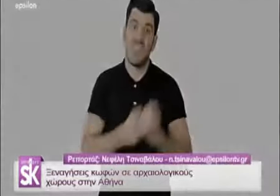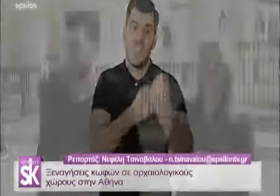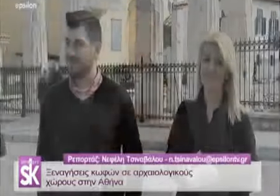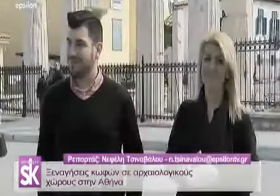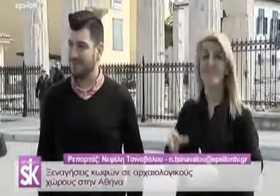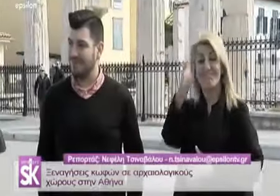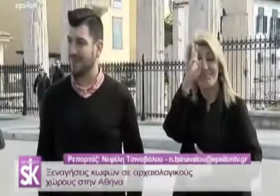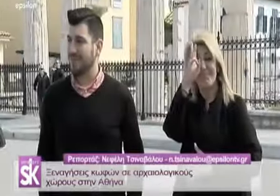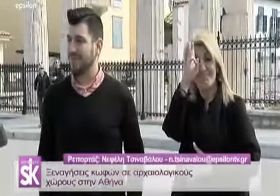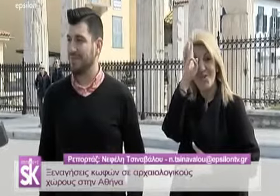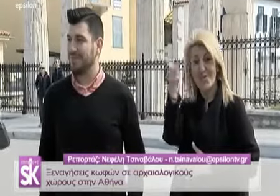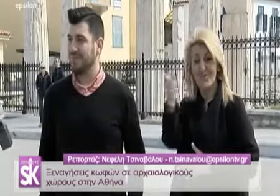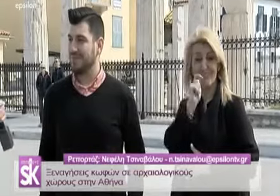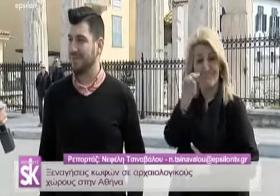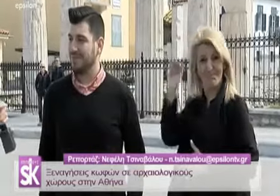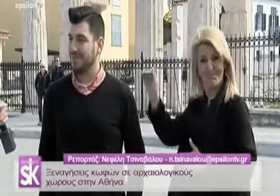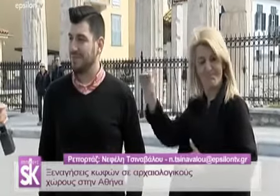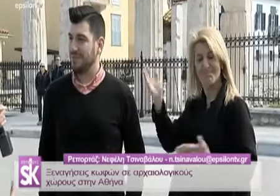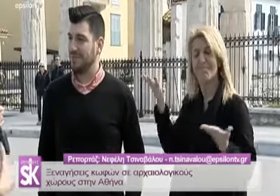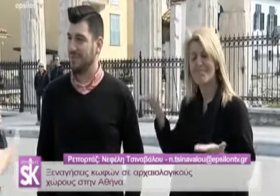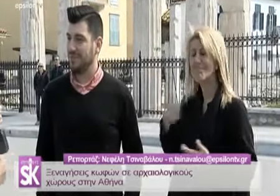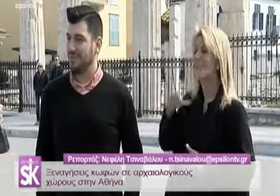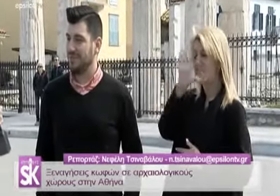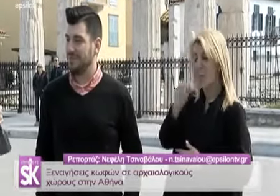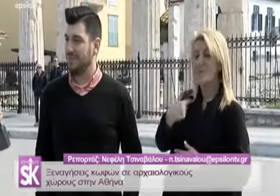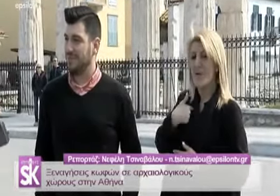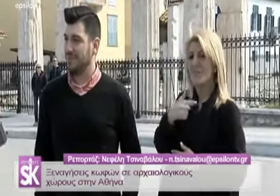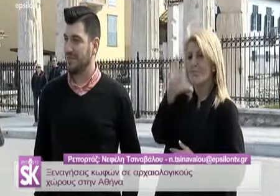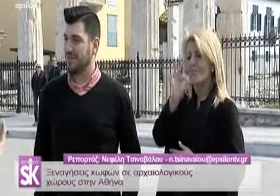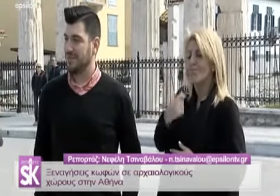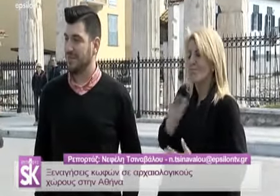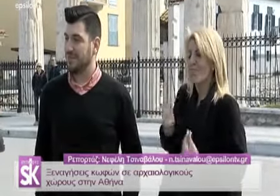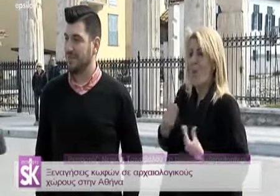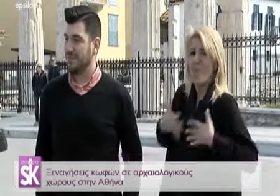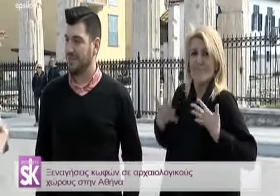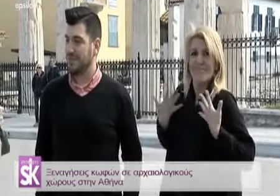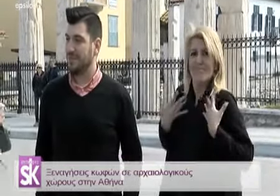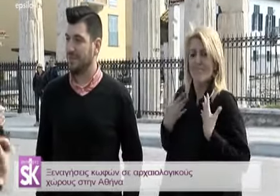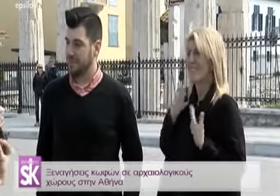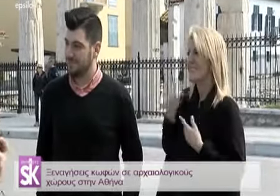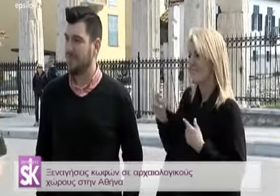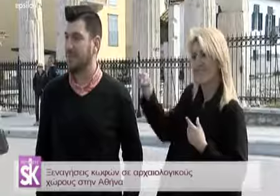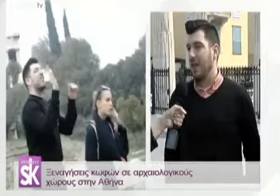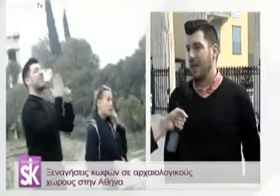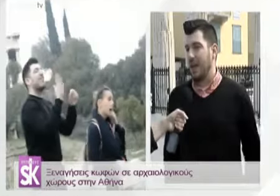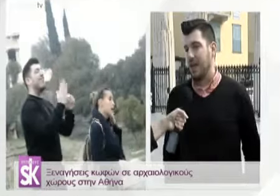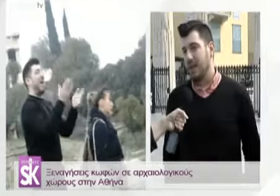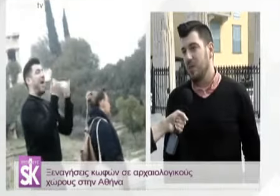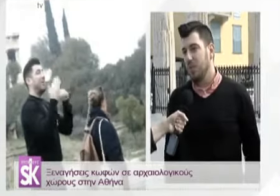Γιώργο, είμαι πάρα πολύ χαρούμενη που έχουμε έρθει να κάνουμε αυτή τη συνέντευξη, γιατί είχες μια φανταστική ιδέα. Κατ' αρχήν να πούμε